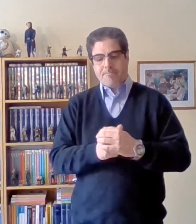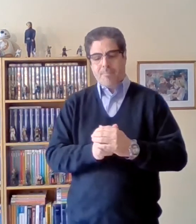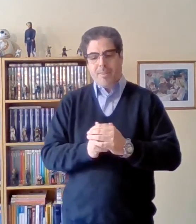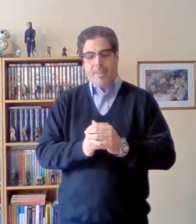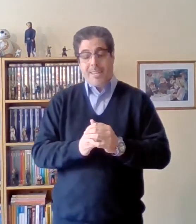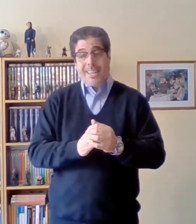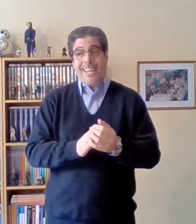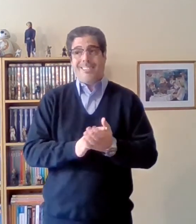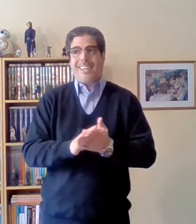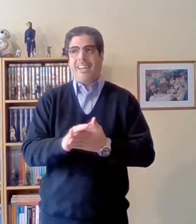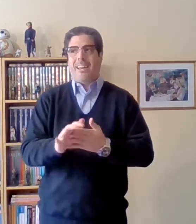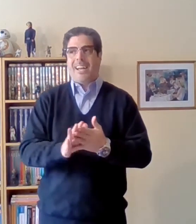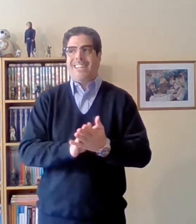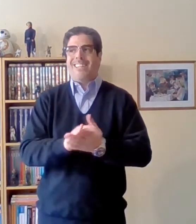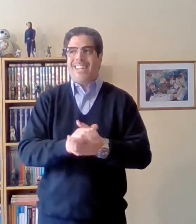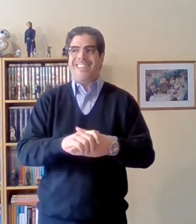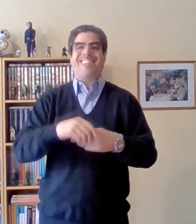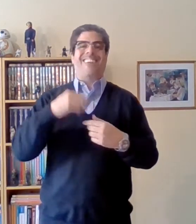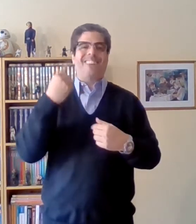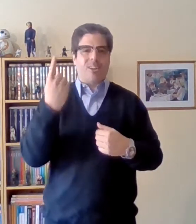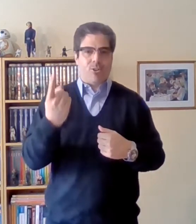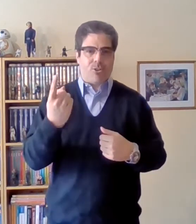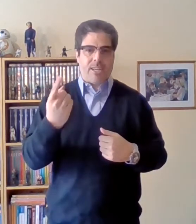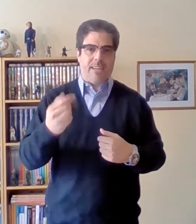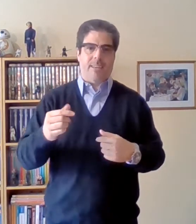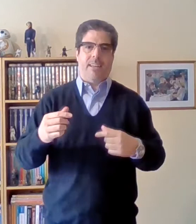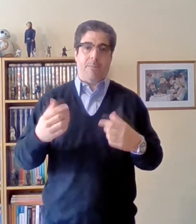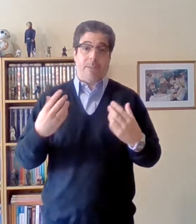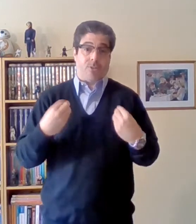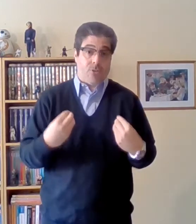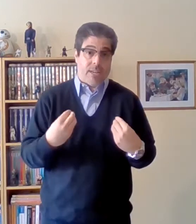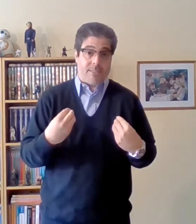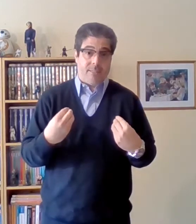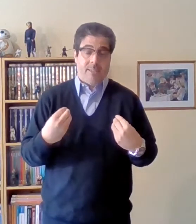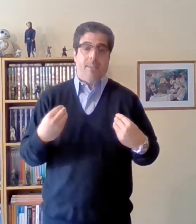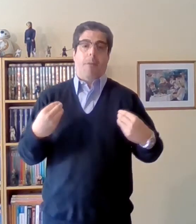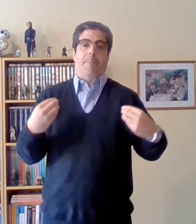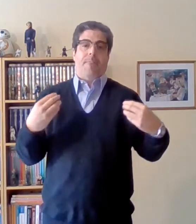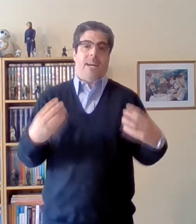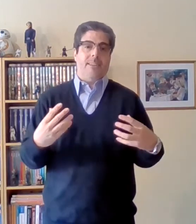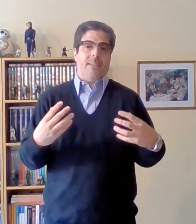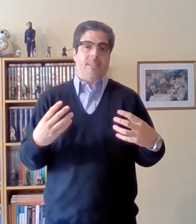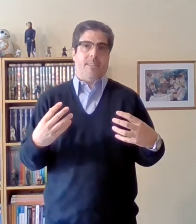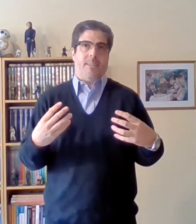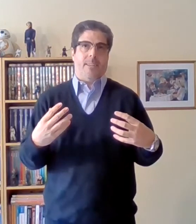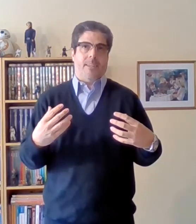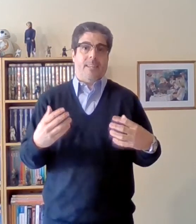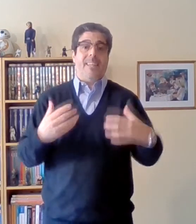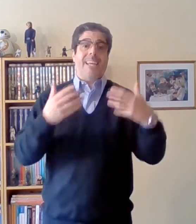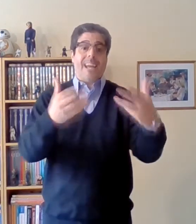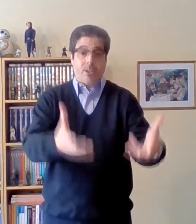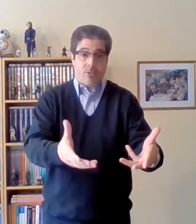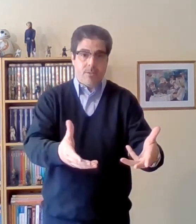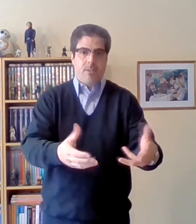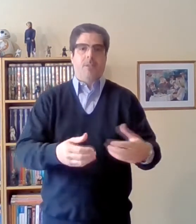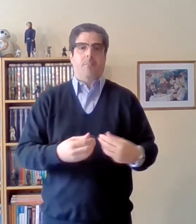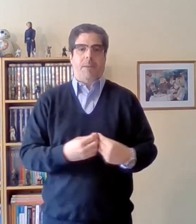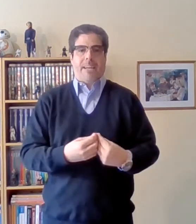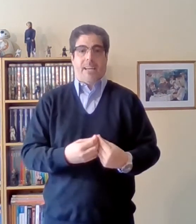quiere decir que la cantidad de trabajo que las personas han este dedicado para la